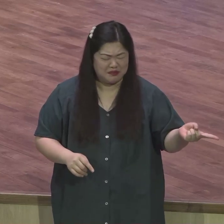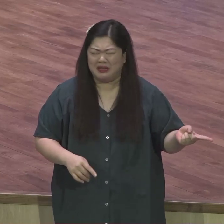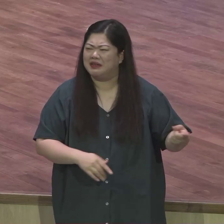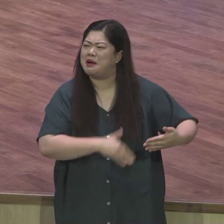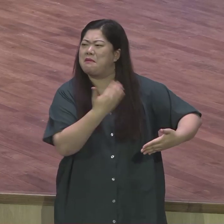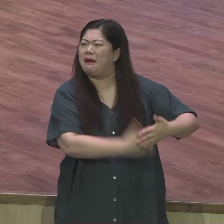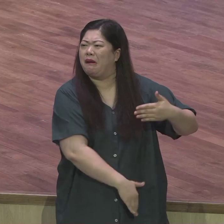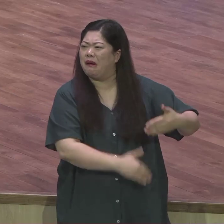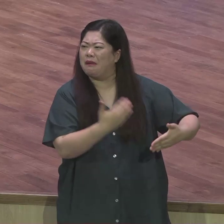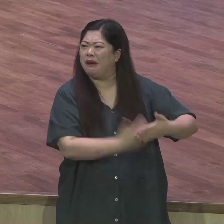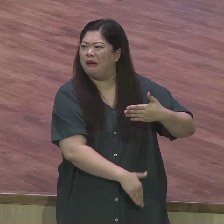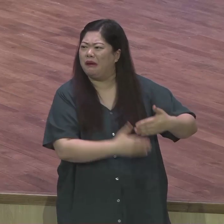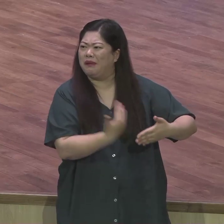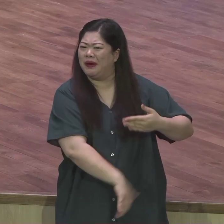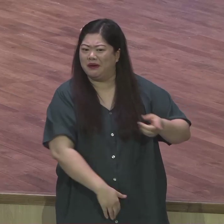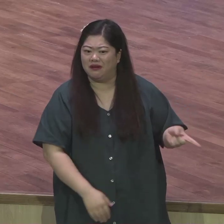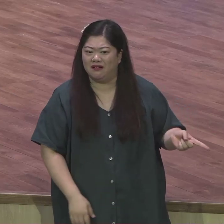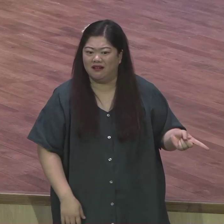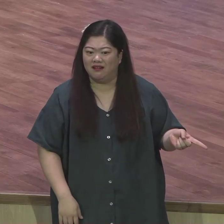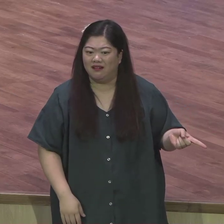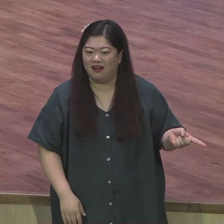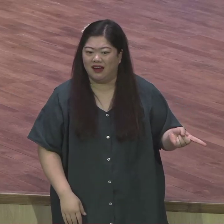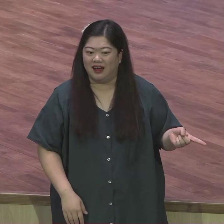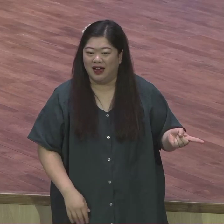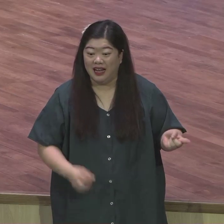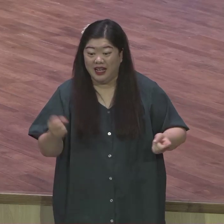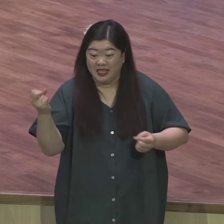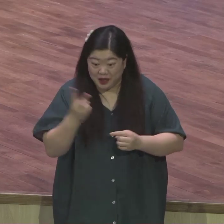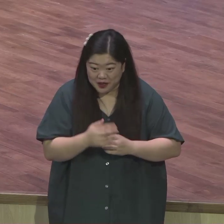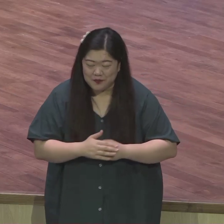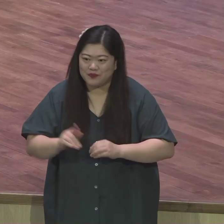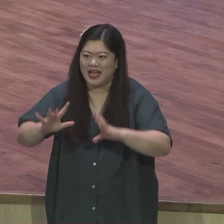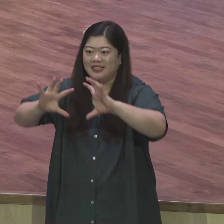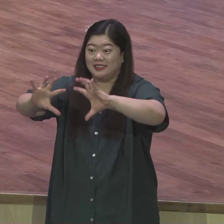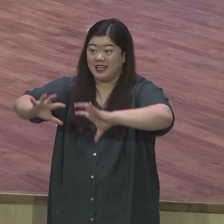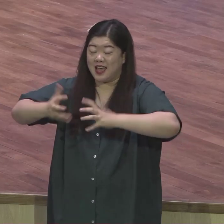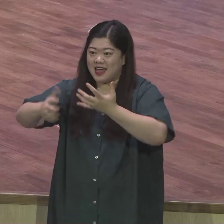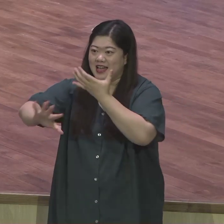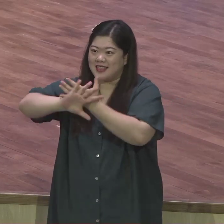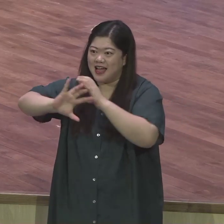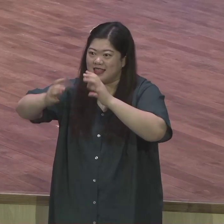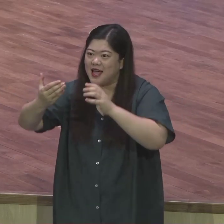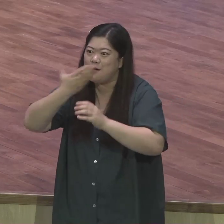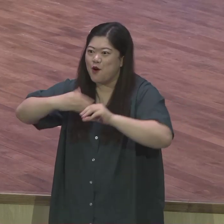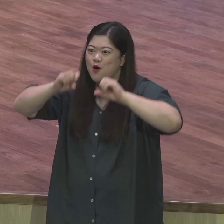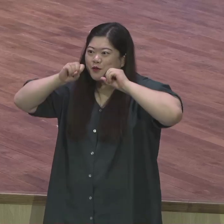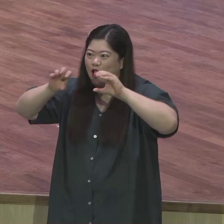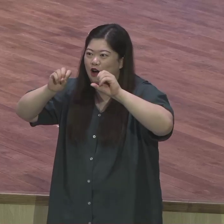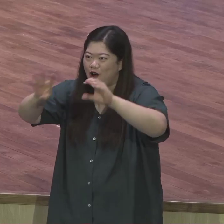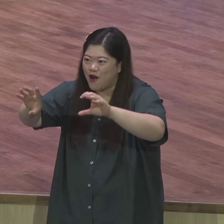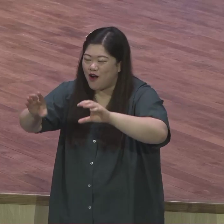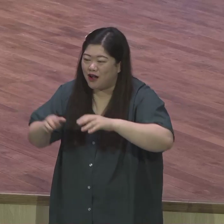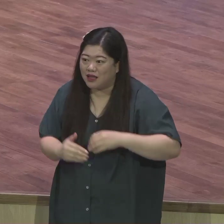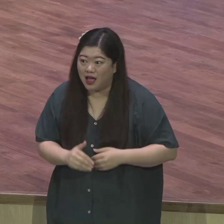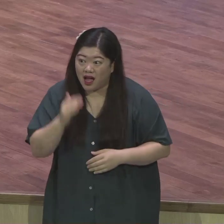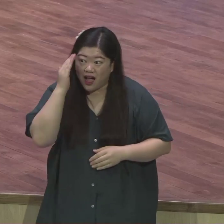자주 보니까 자주 보니까 긴급성을 못 느끼는 거예요 그걸 못 느끼는 것입니다